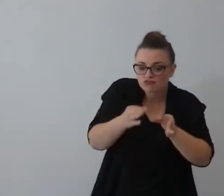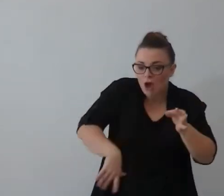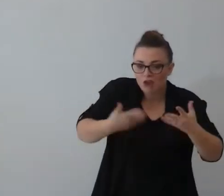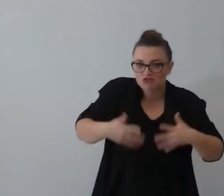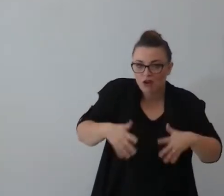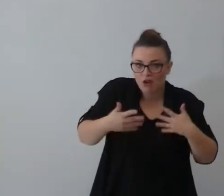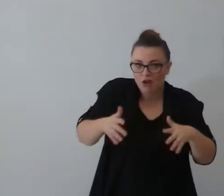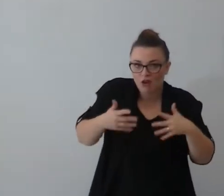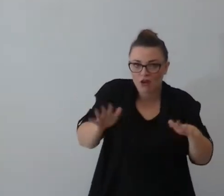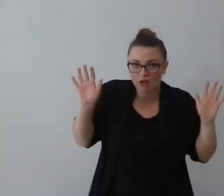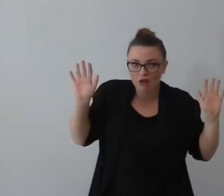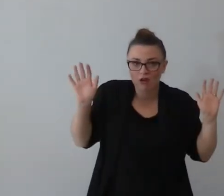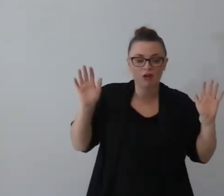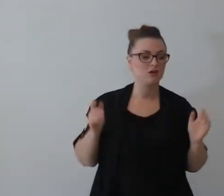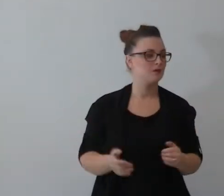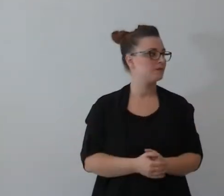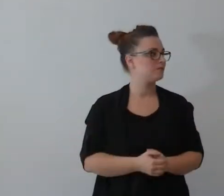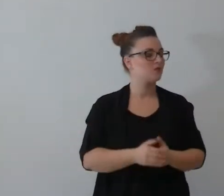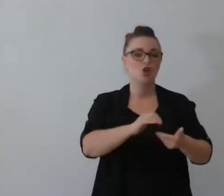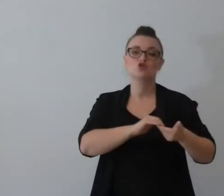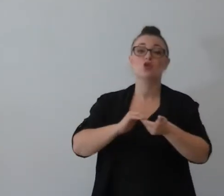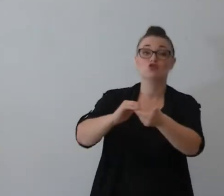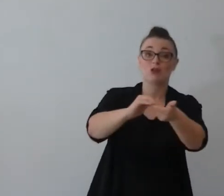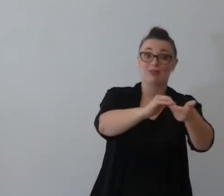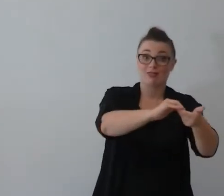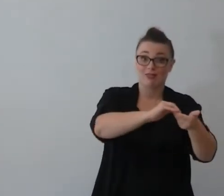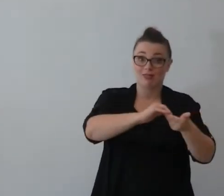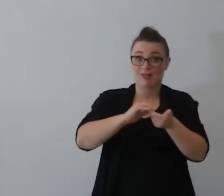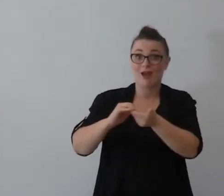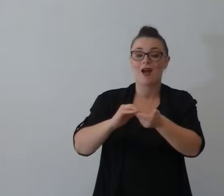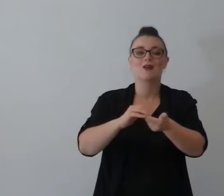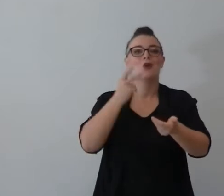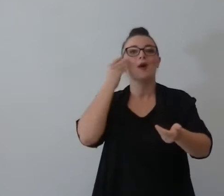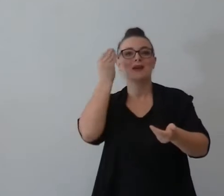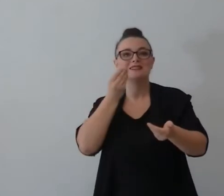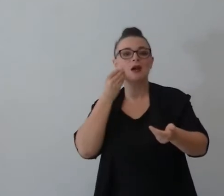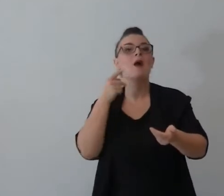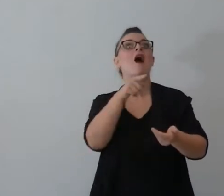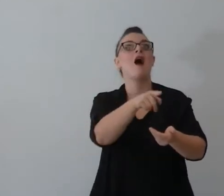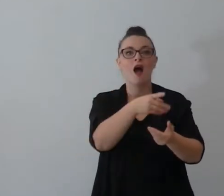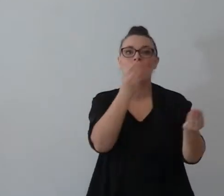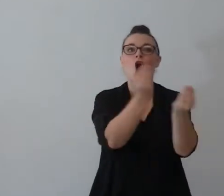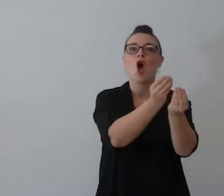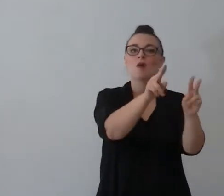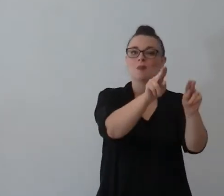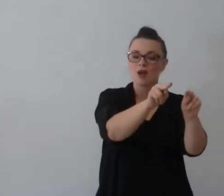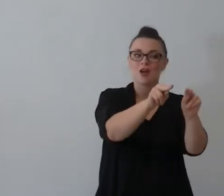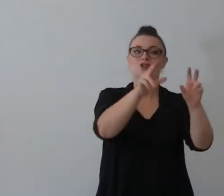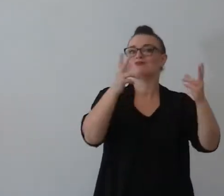ciclicamente la società ci proporre qualche cosa che sembra un po' ma che in realtà è sempre natura umana